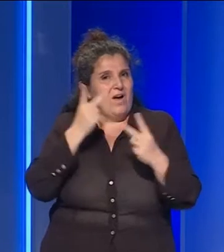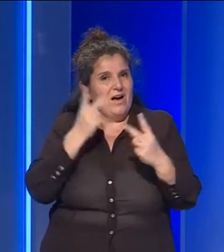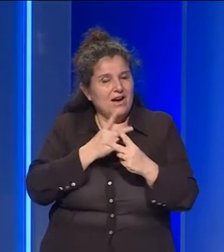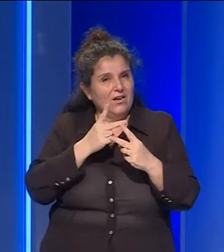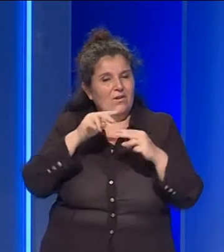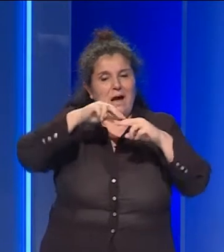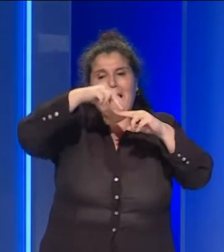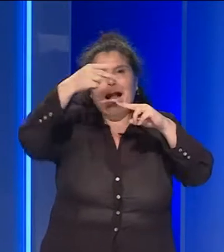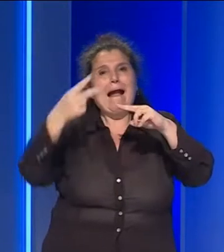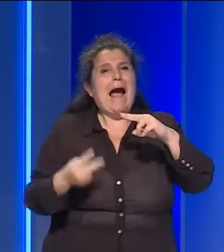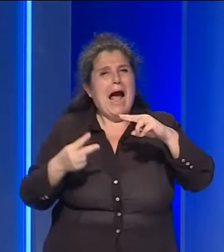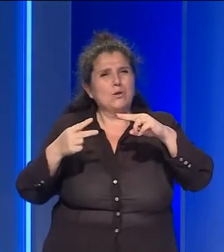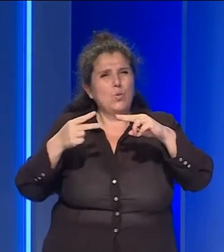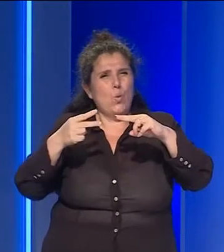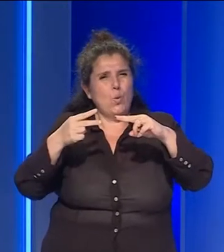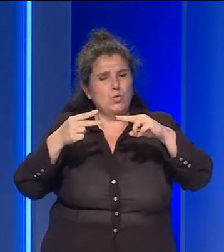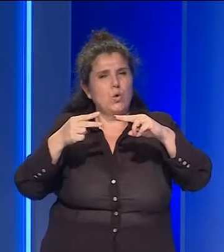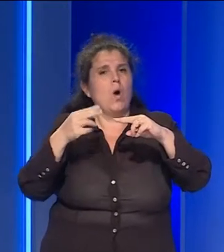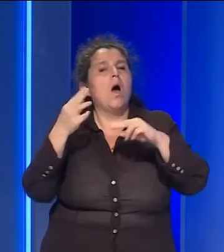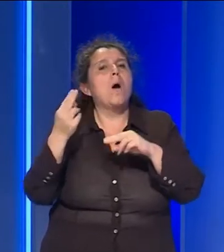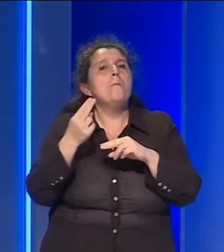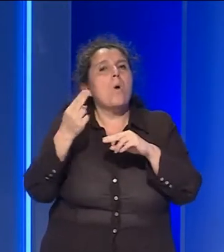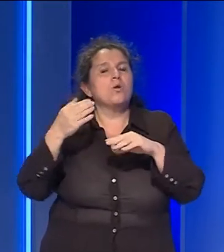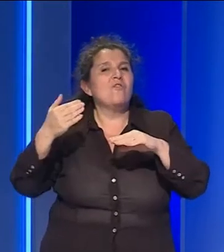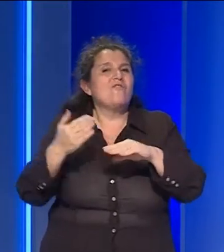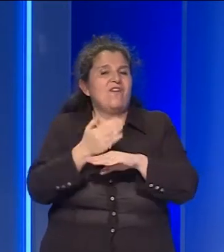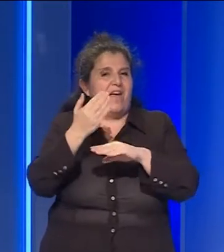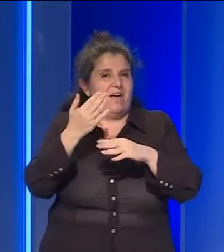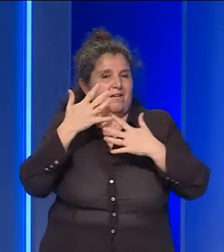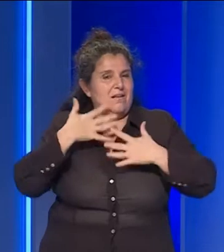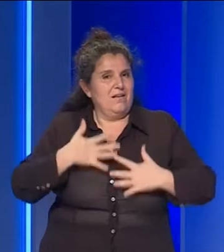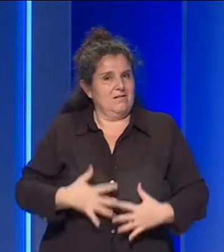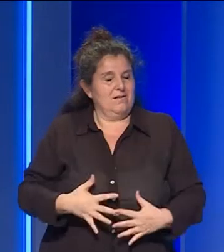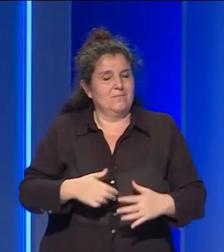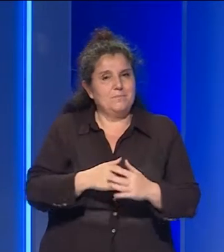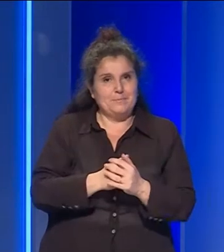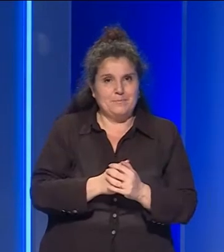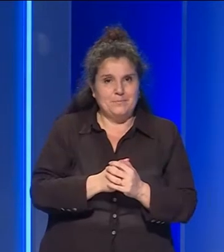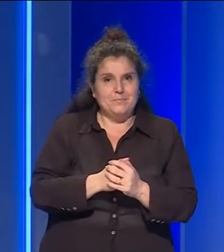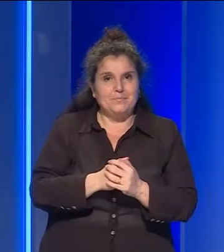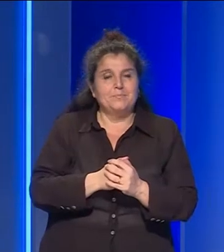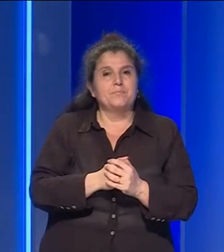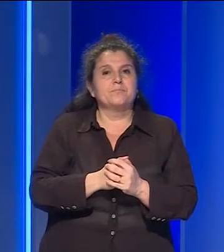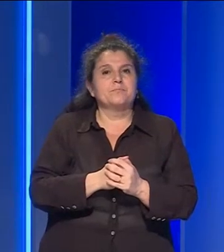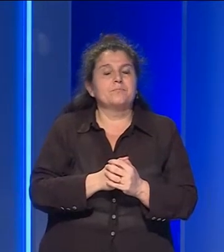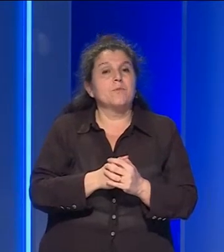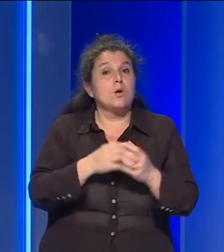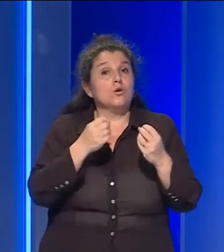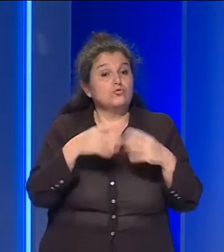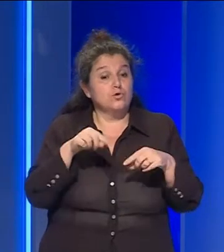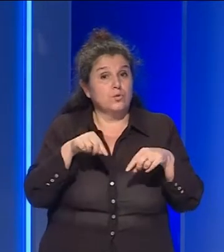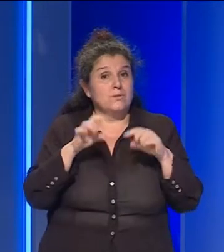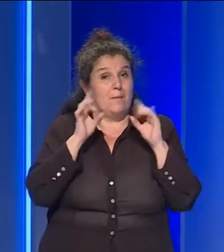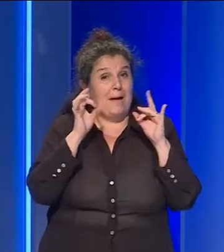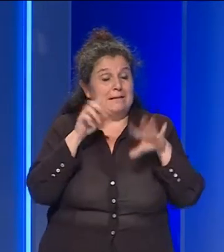caduto da un'impalcatura ed è morto per le ferite riportate nell'incidente. È accaduto questa